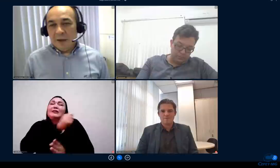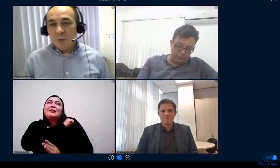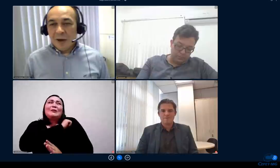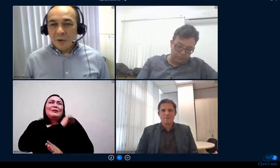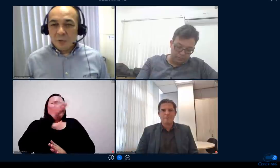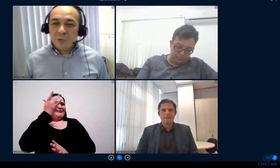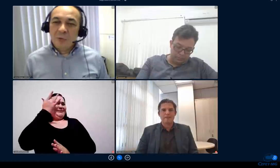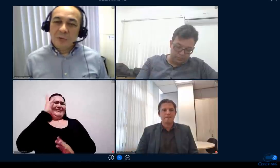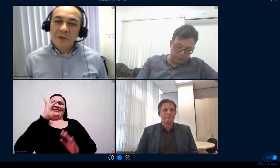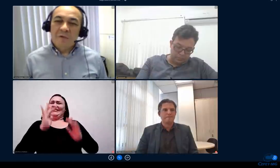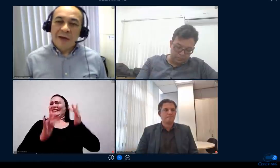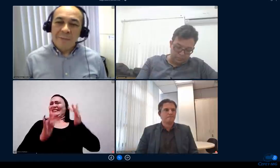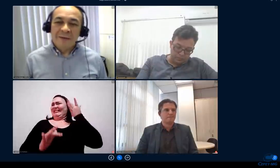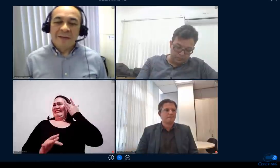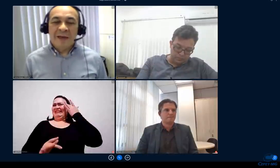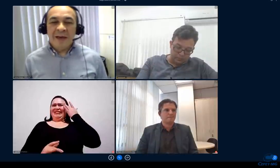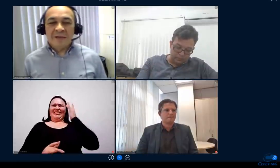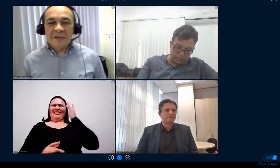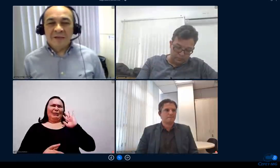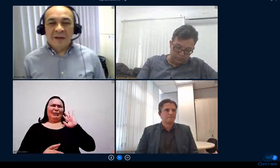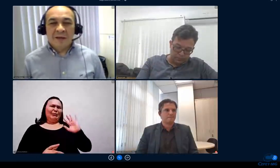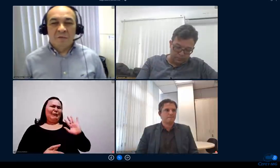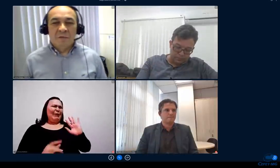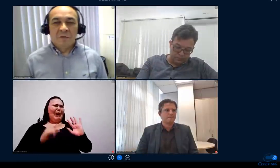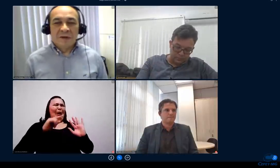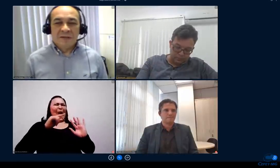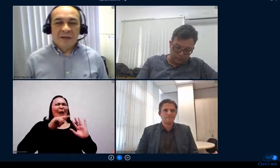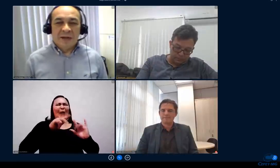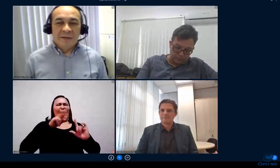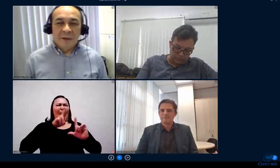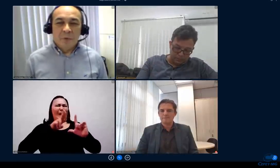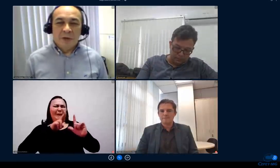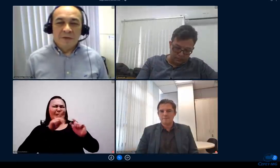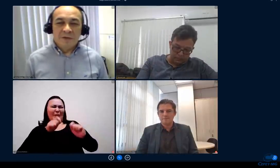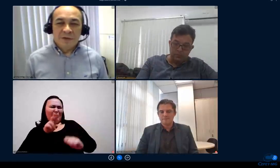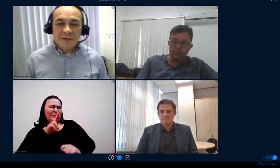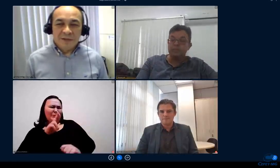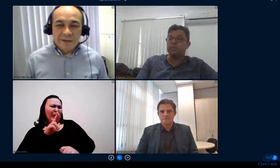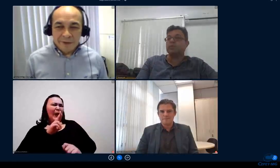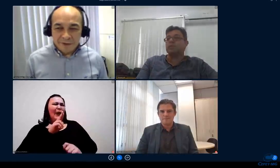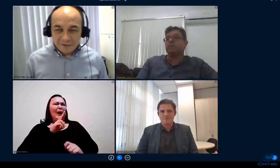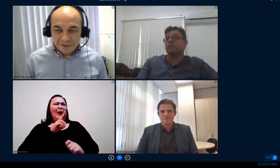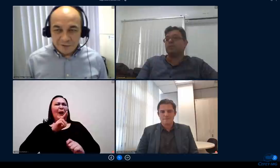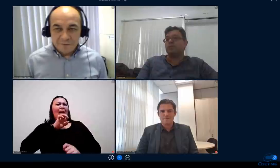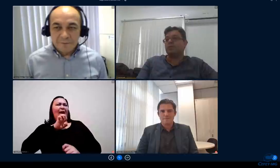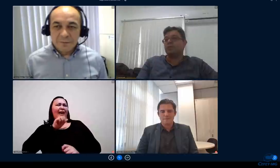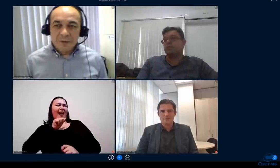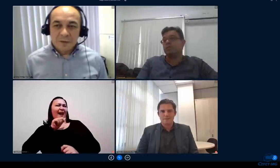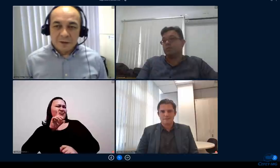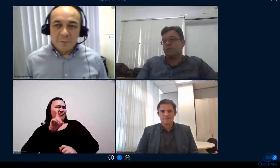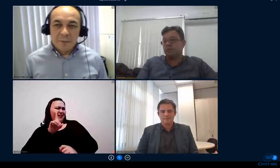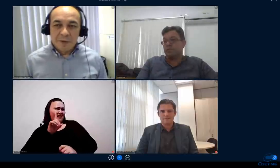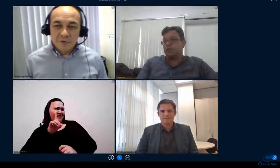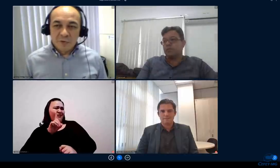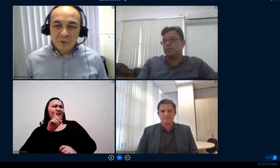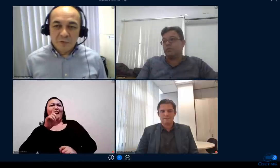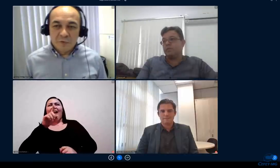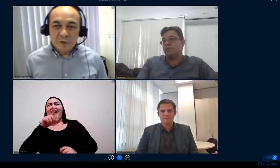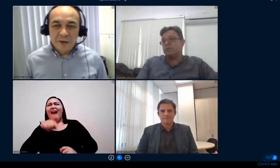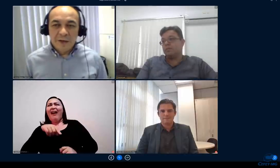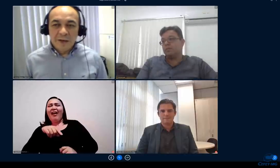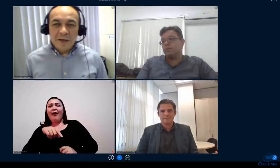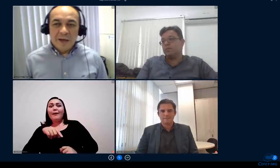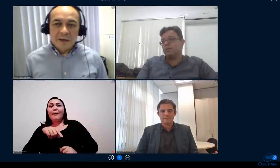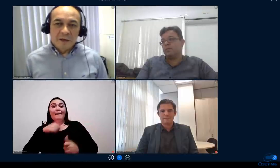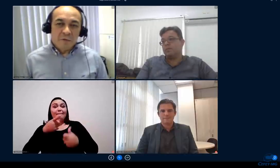o aluno que ferramenta é essa será que vão fazer AD porque existia essa interpretação o primeiro susto